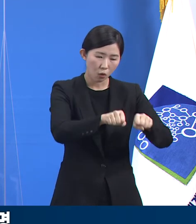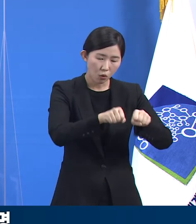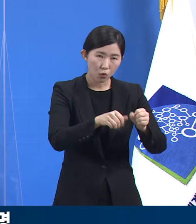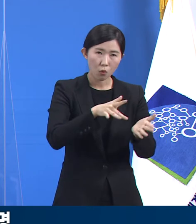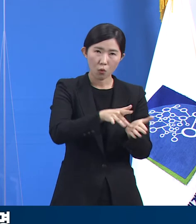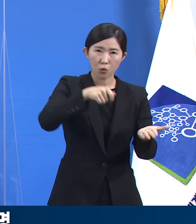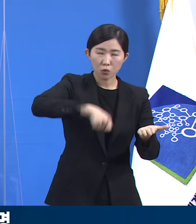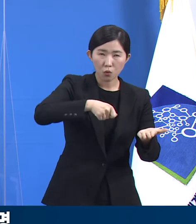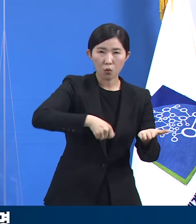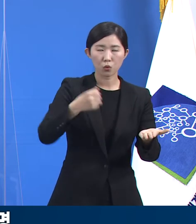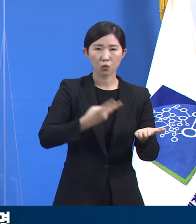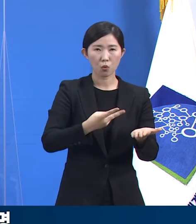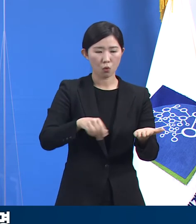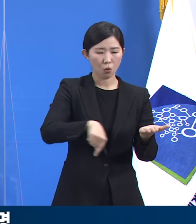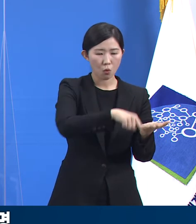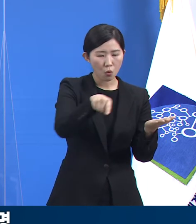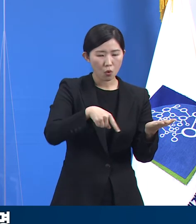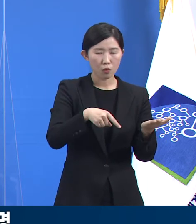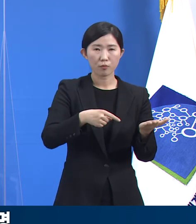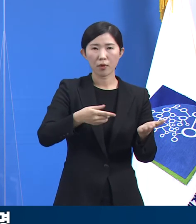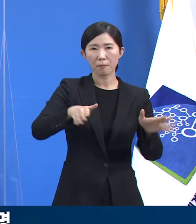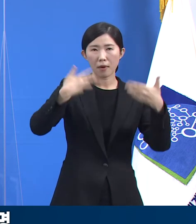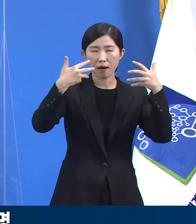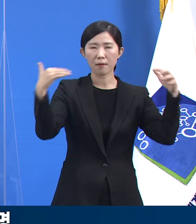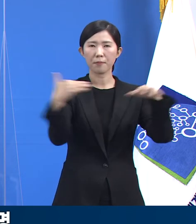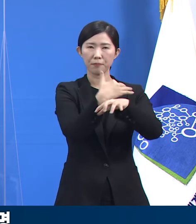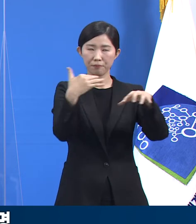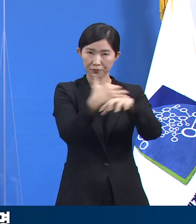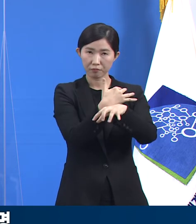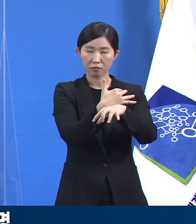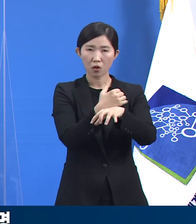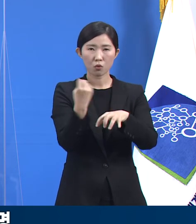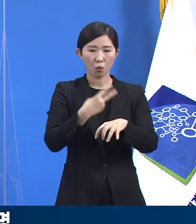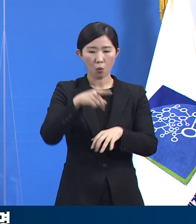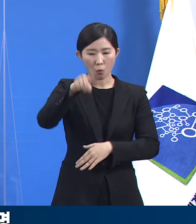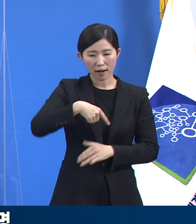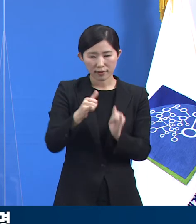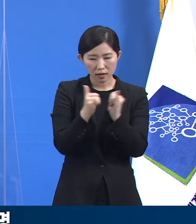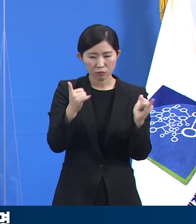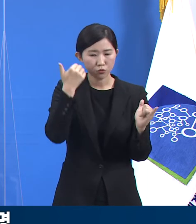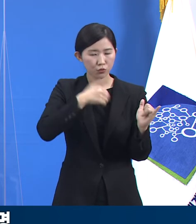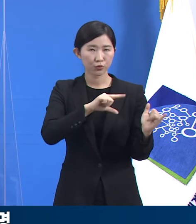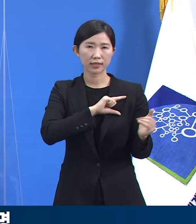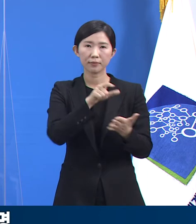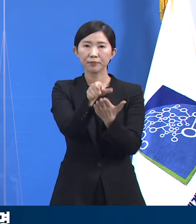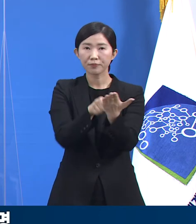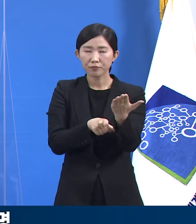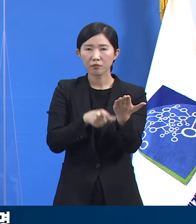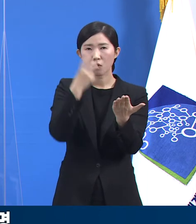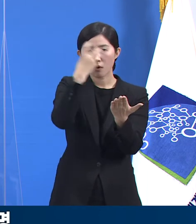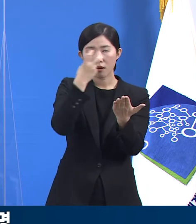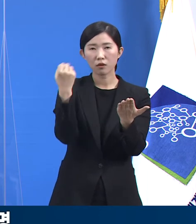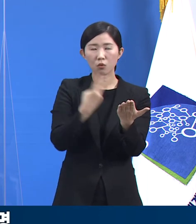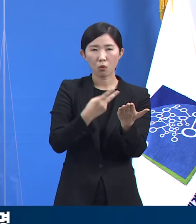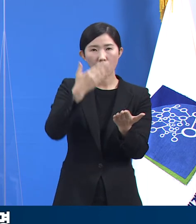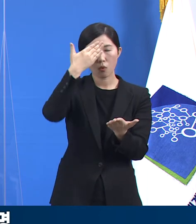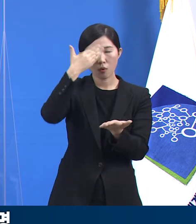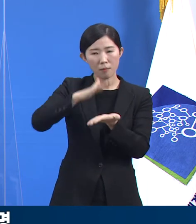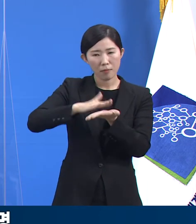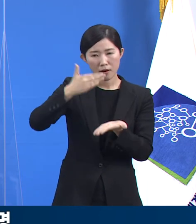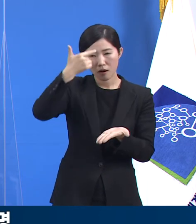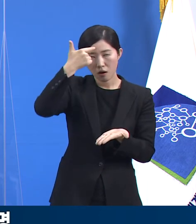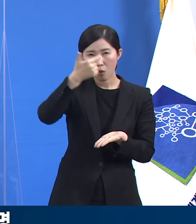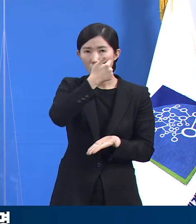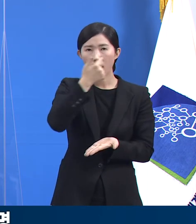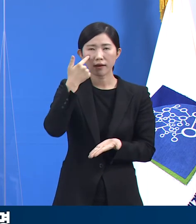공간관리와 출입명부 작성 등 이용객 관리 등 필수 방역지침을 꼭 지켜주시기 바랍니다.